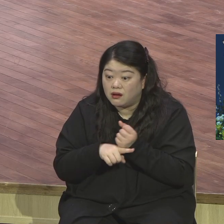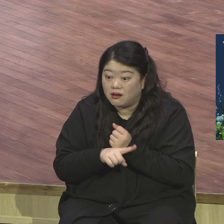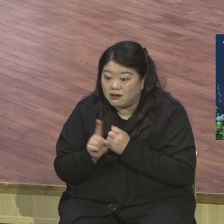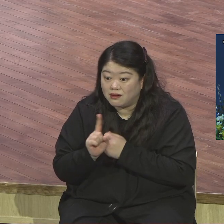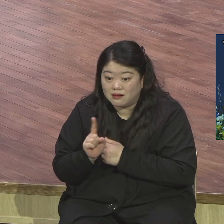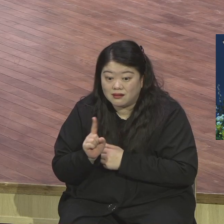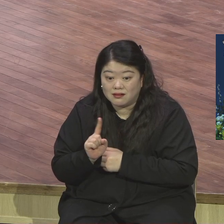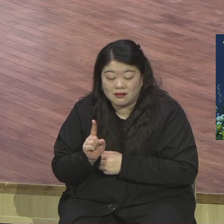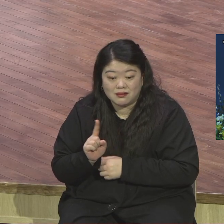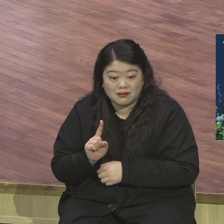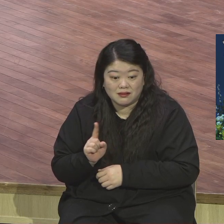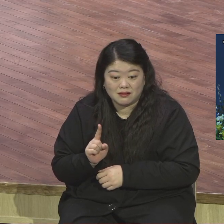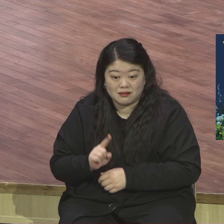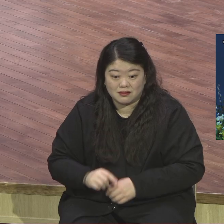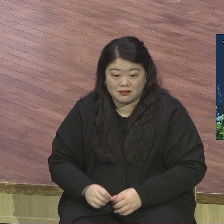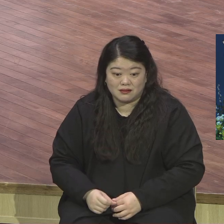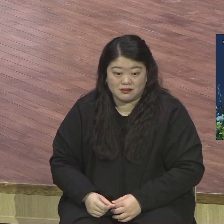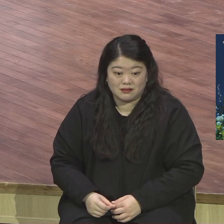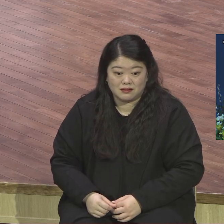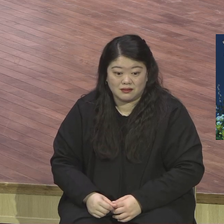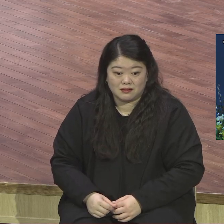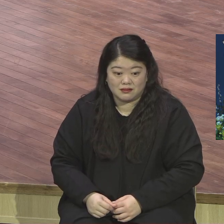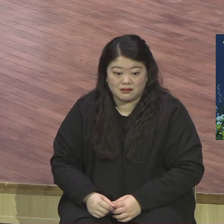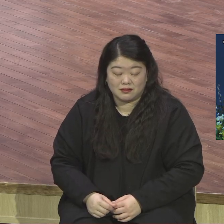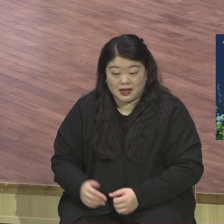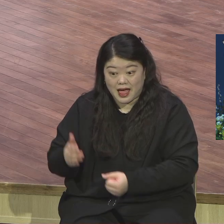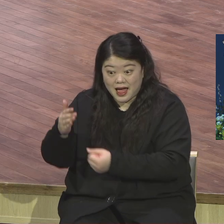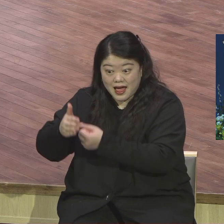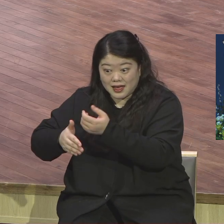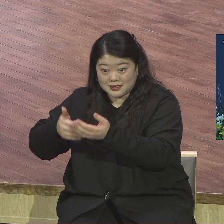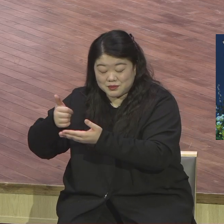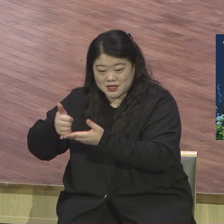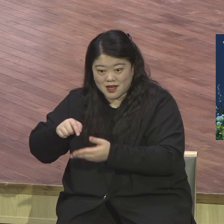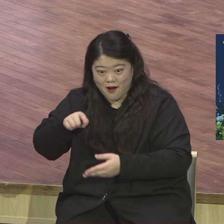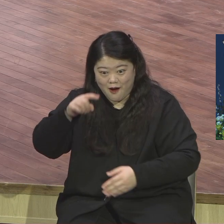하나님이 심심해서 의미 없이 우리 하나님의 자녀를 그렇게 힘들게 합니까